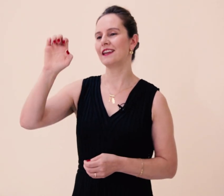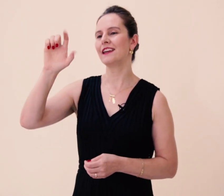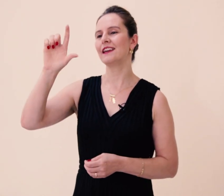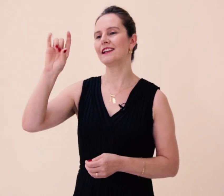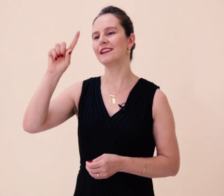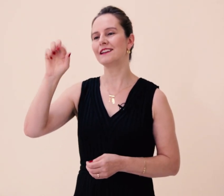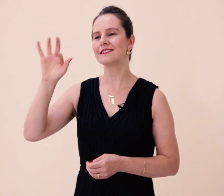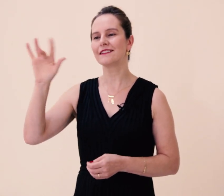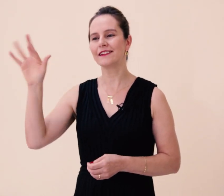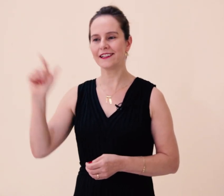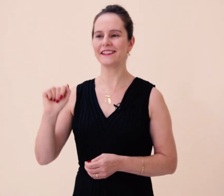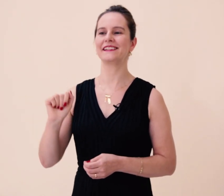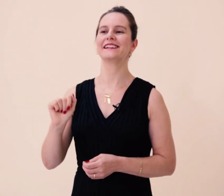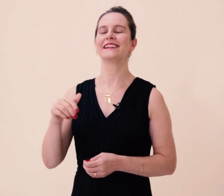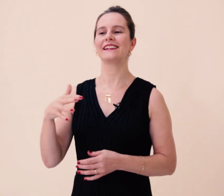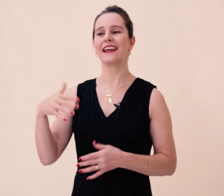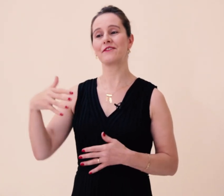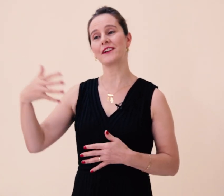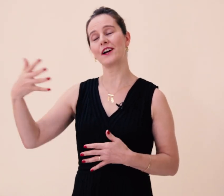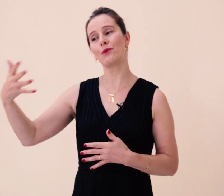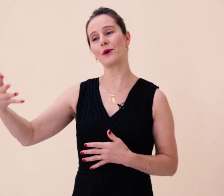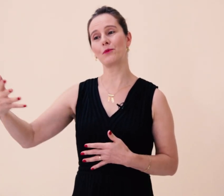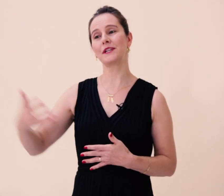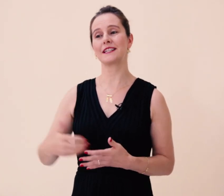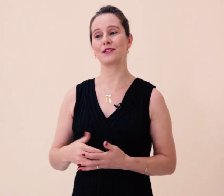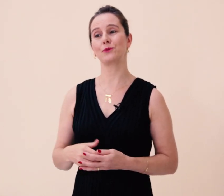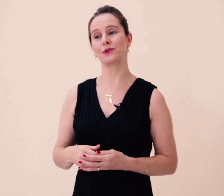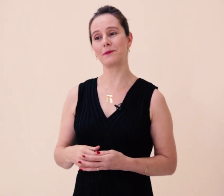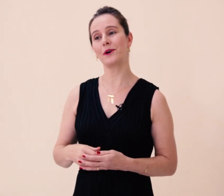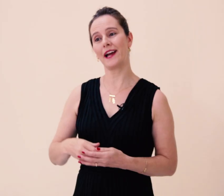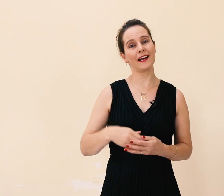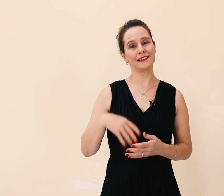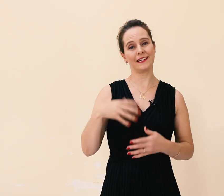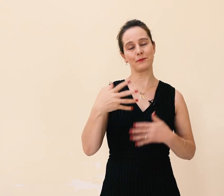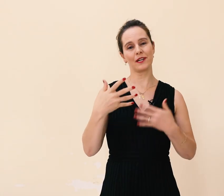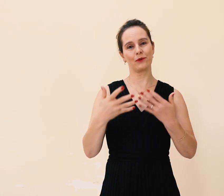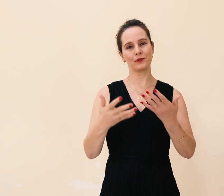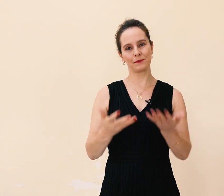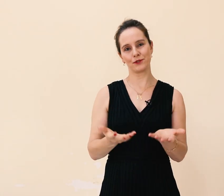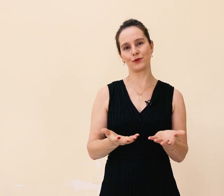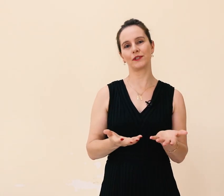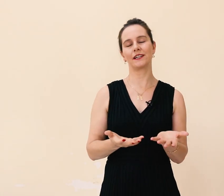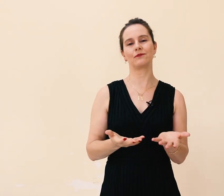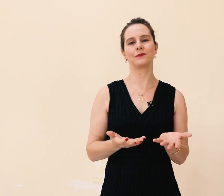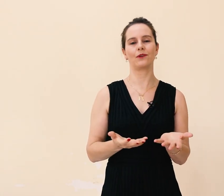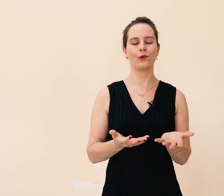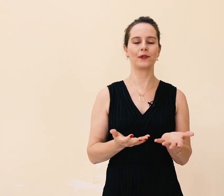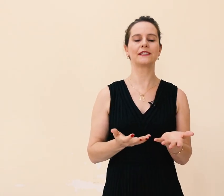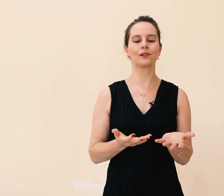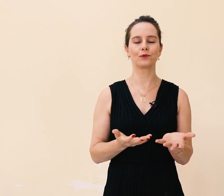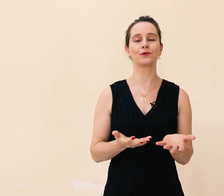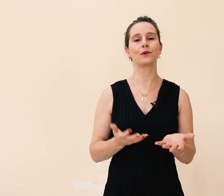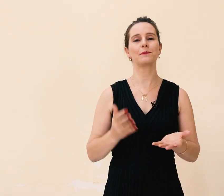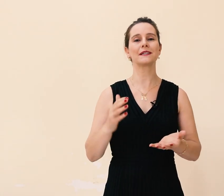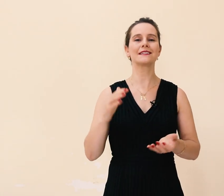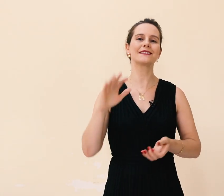Elisiane? Fica uma comunicação muito demorada, porque a outra pessoa, o interlocutor precisa